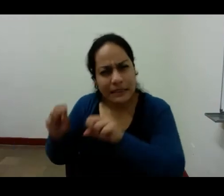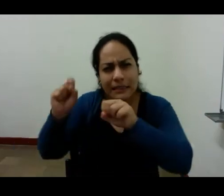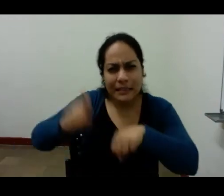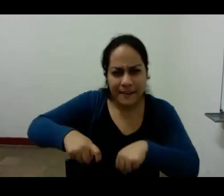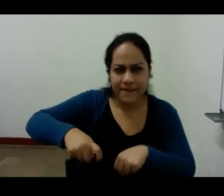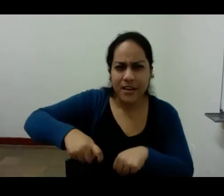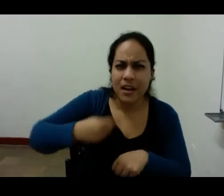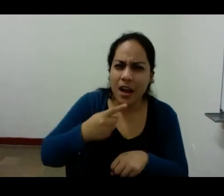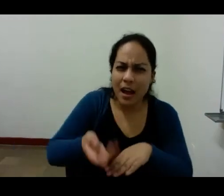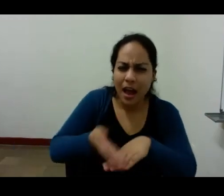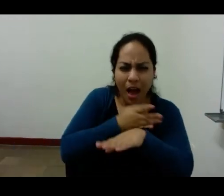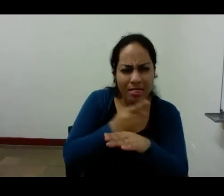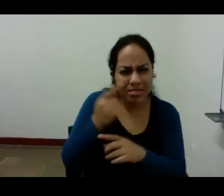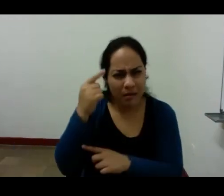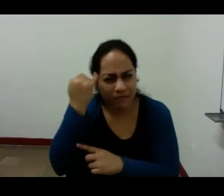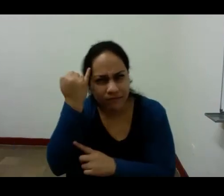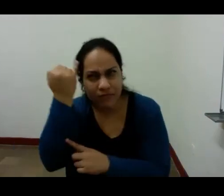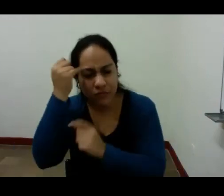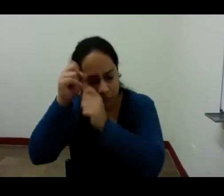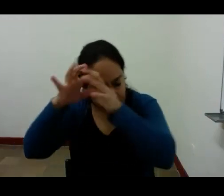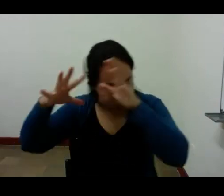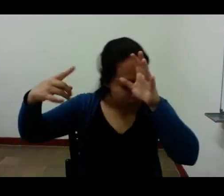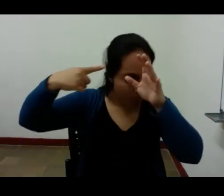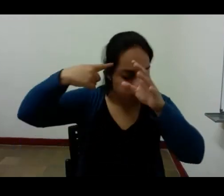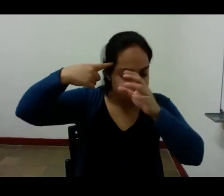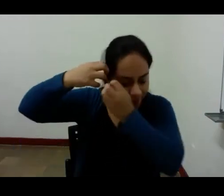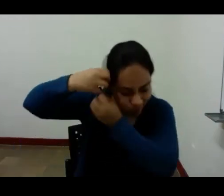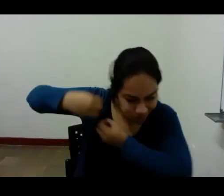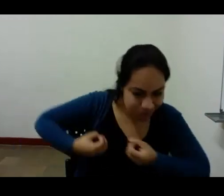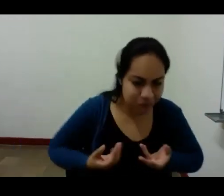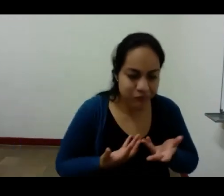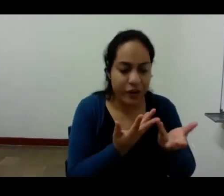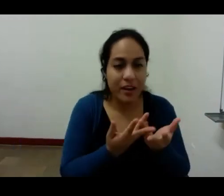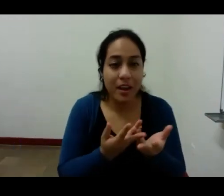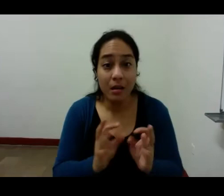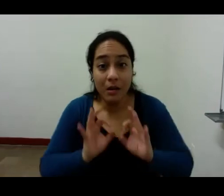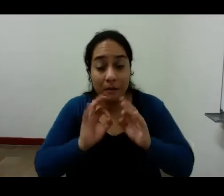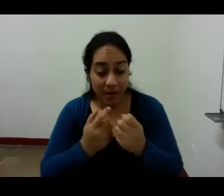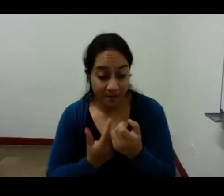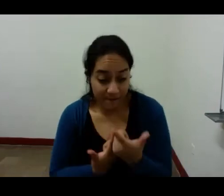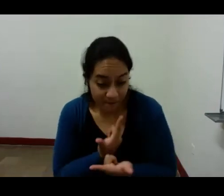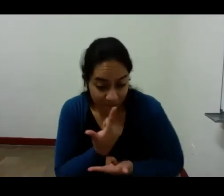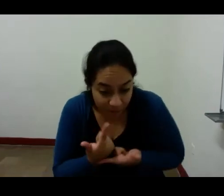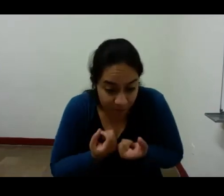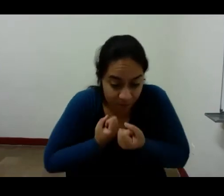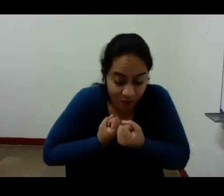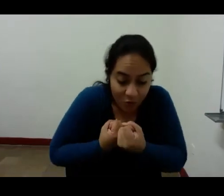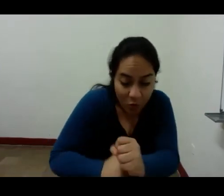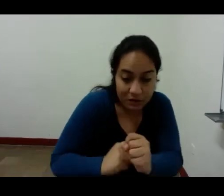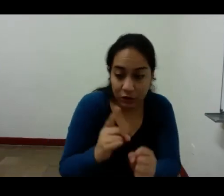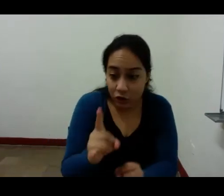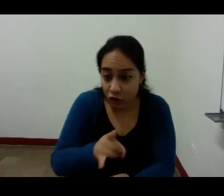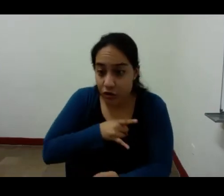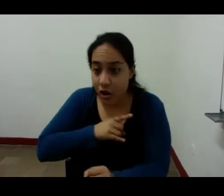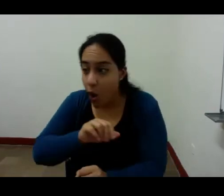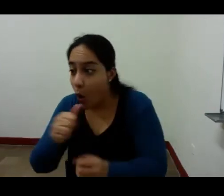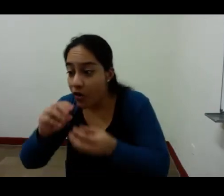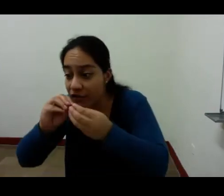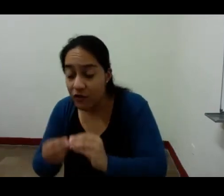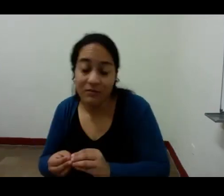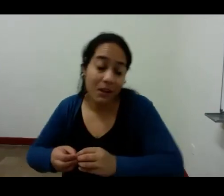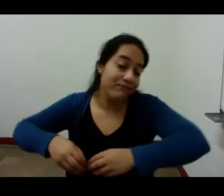un alma nueva vas dado esfuerzo el tuyo si quieres sentir de otra manera y